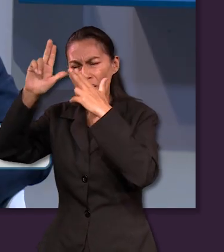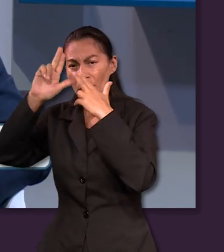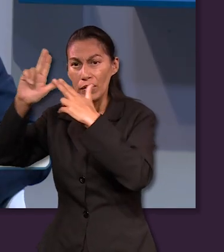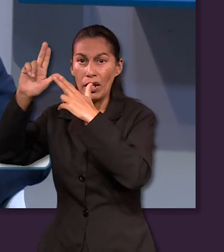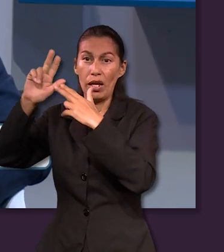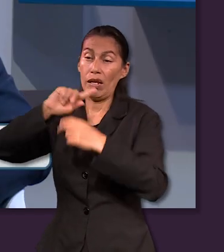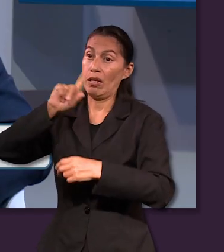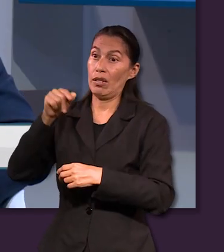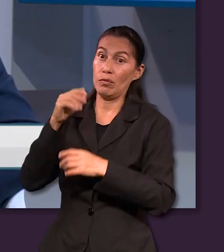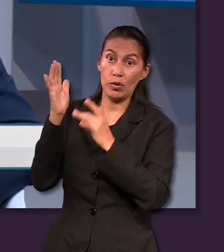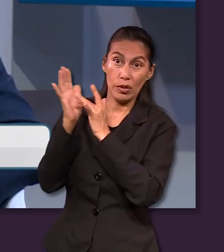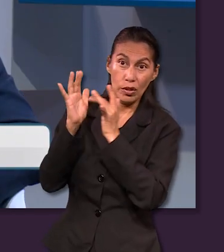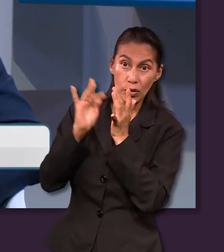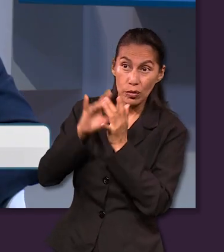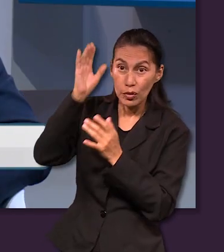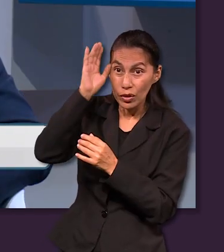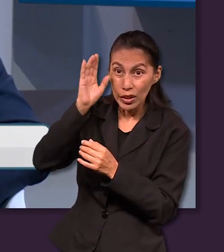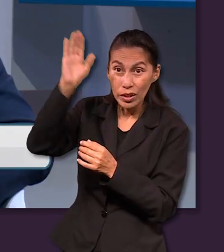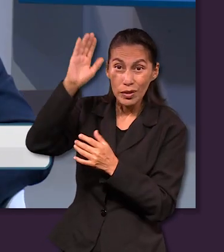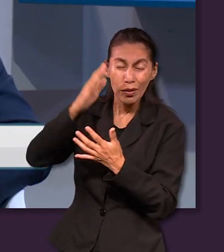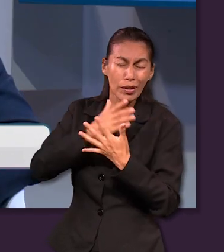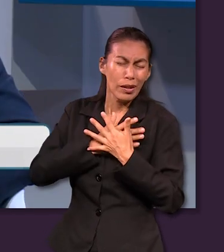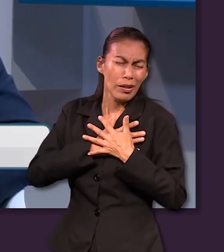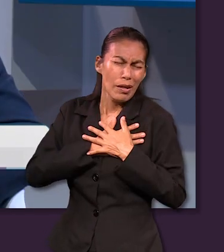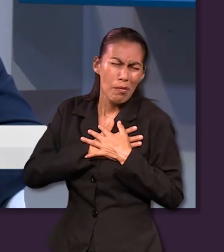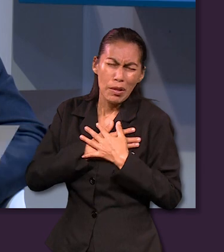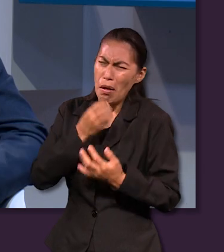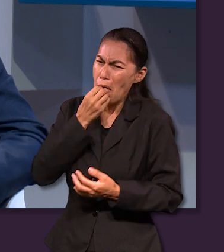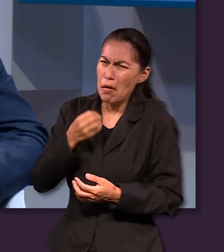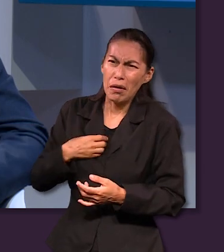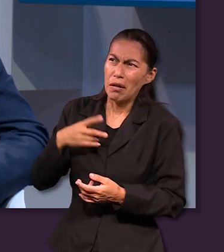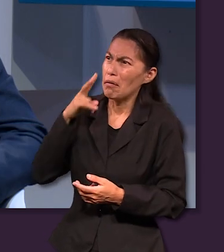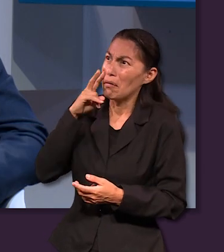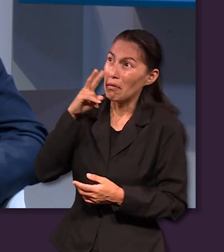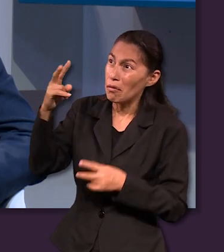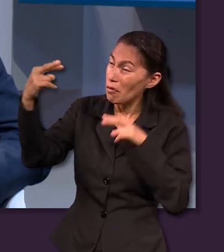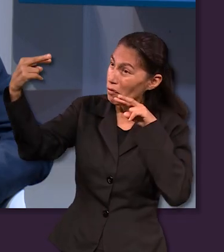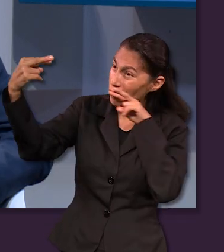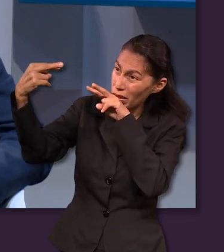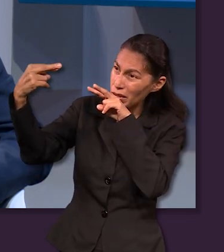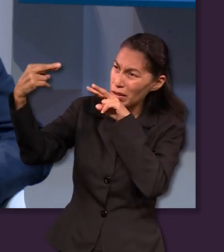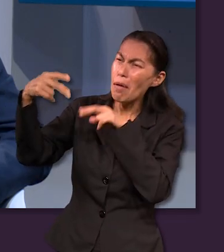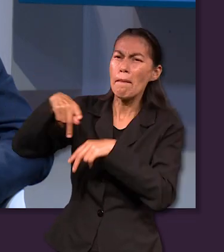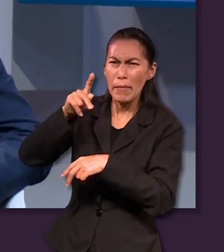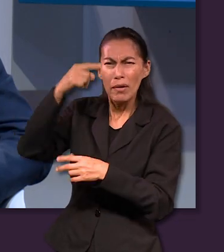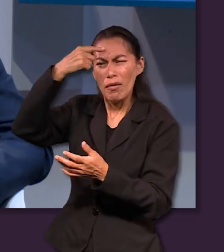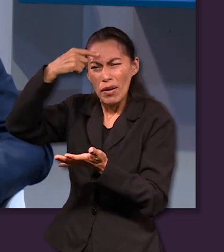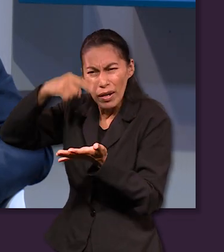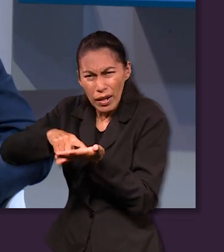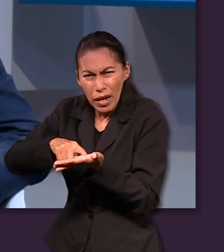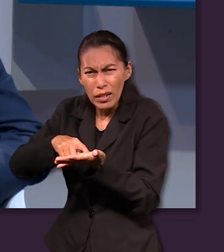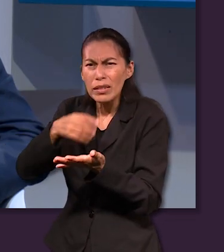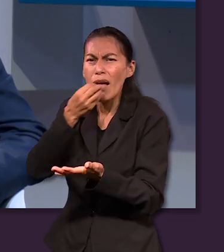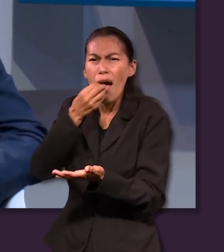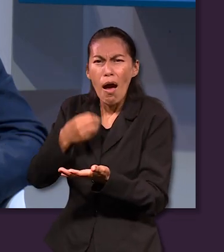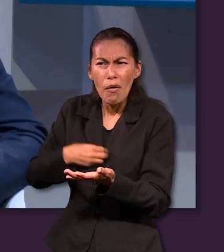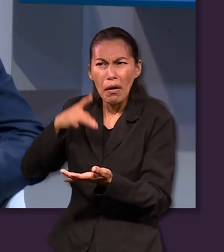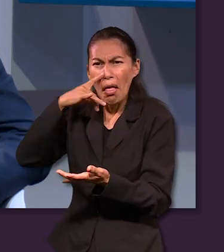manifestado Jesucristo a quien amáis sin haberlo visto en quien creyendo aunque ahora no lo veáis